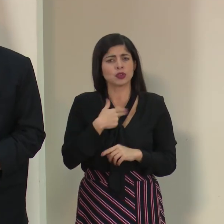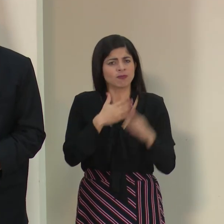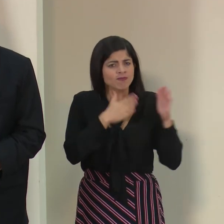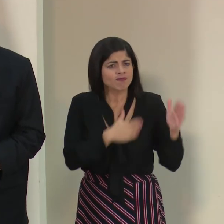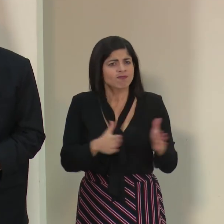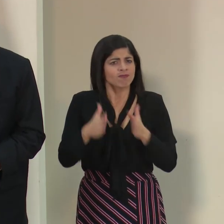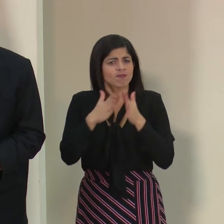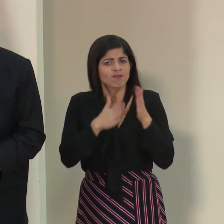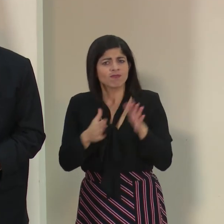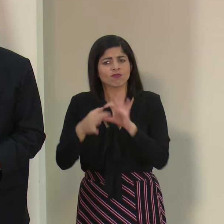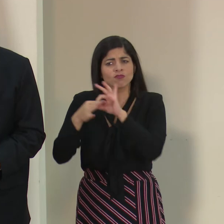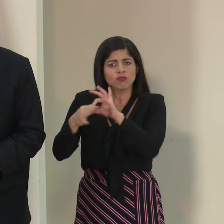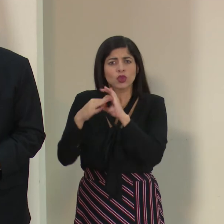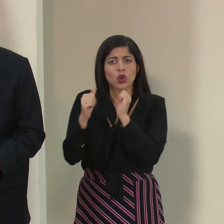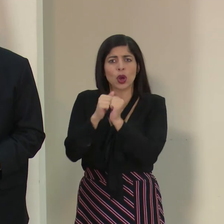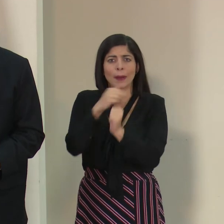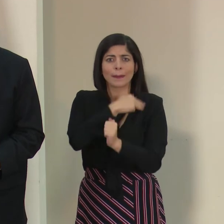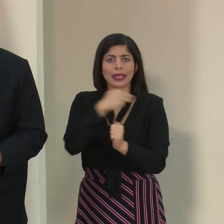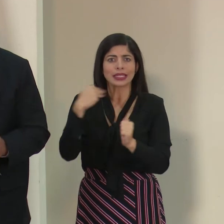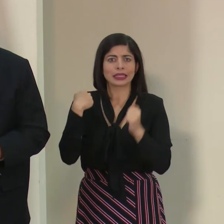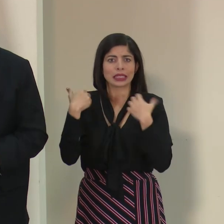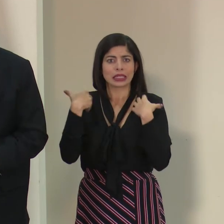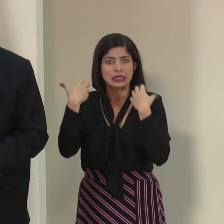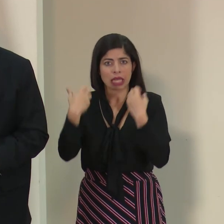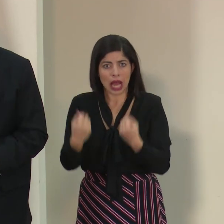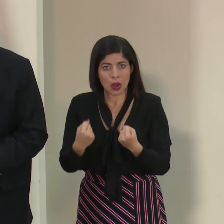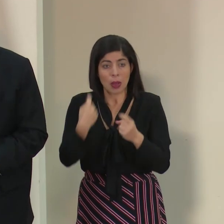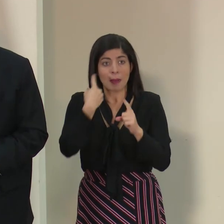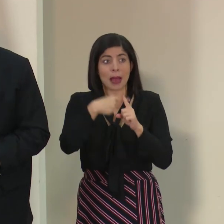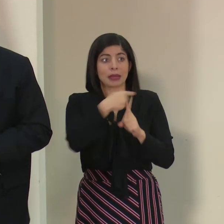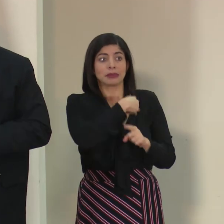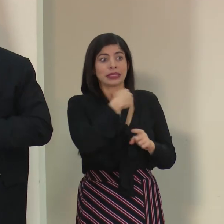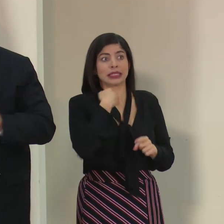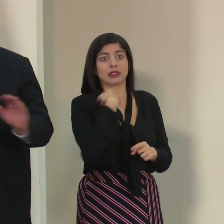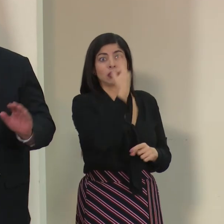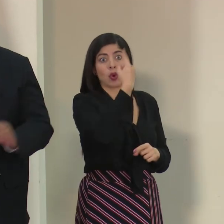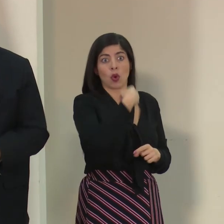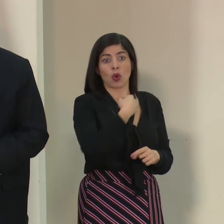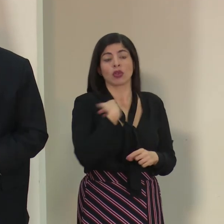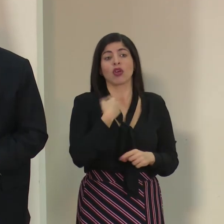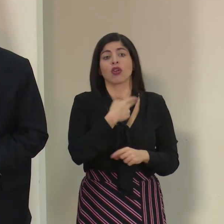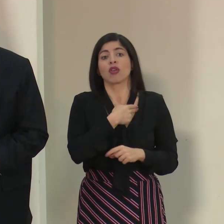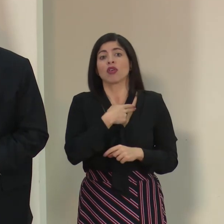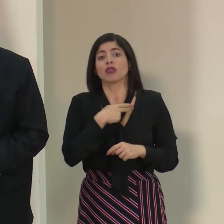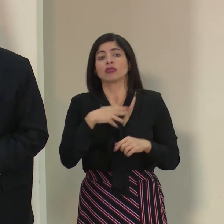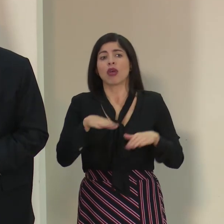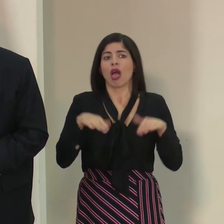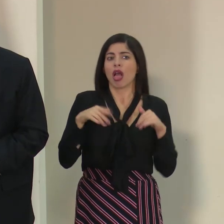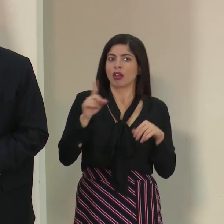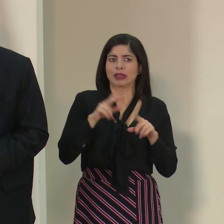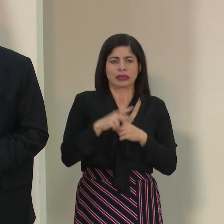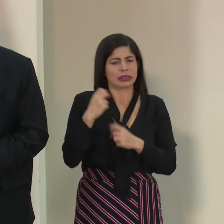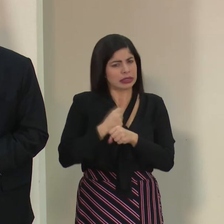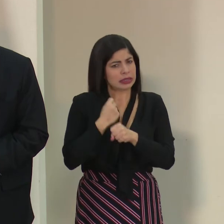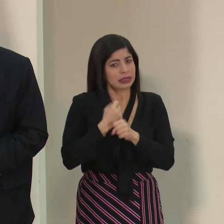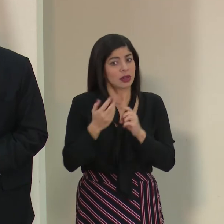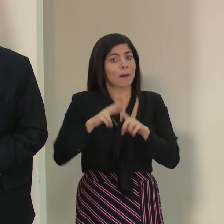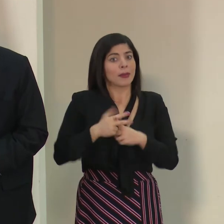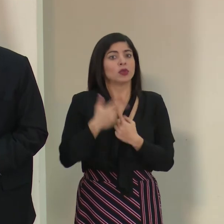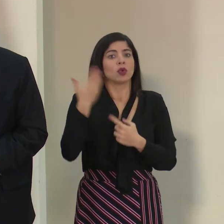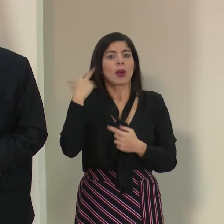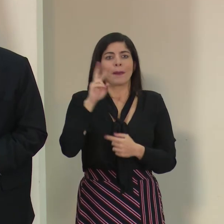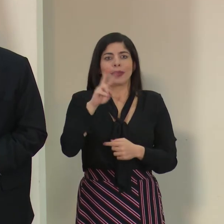en conjunto con el Ministerio de Salud y por instrucción del señor ministro, sin bajar el acelerador desde el 22 de enero aproximadamente,